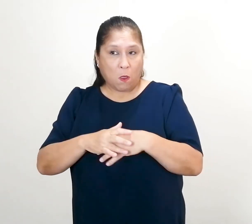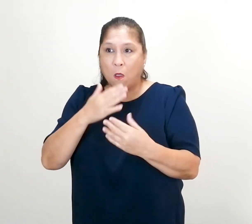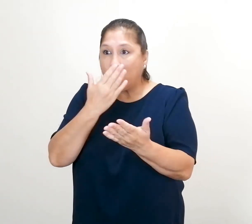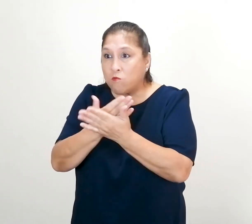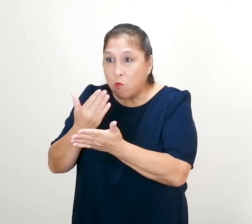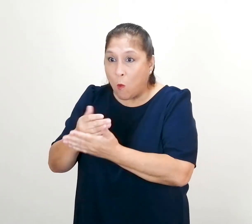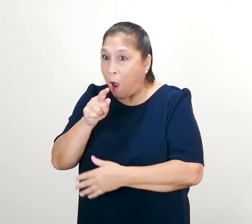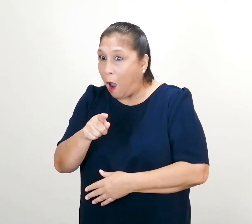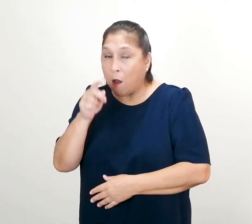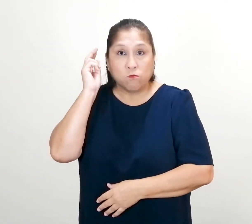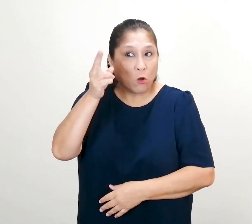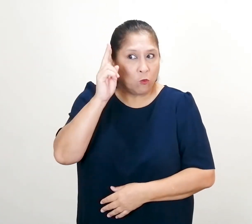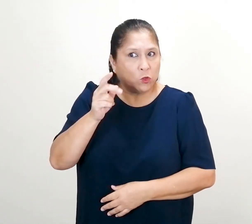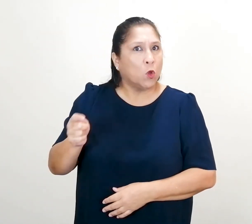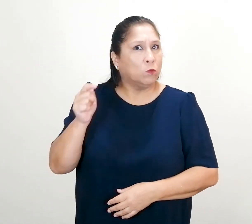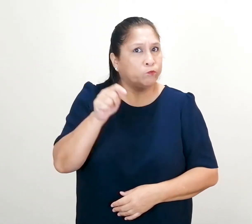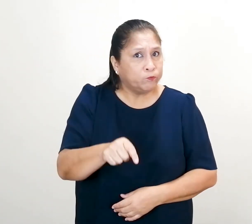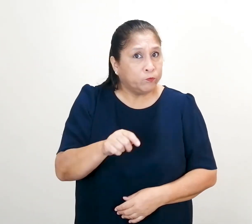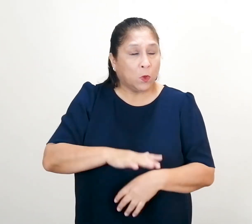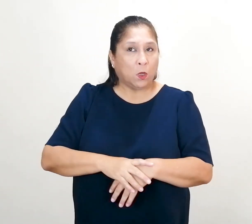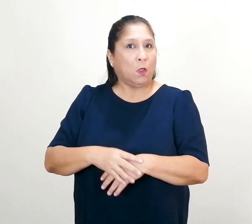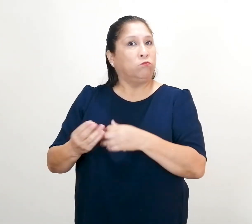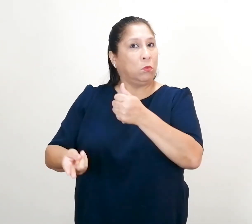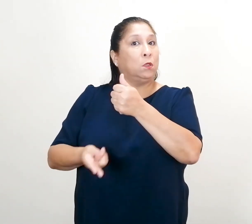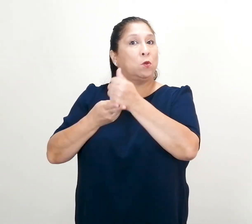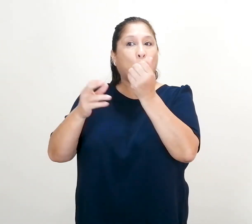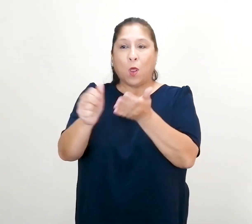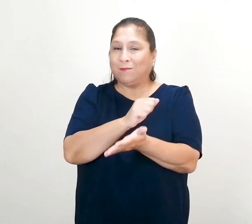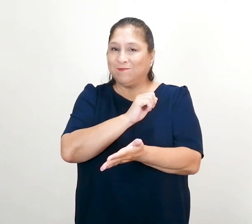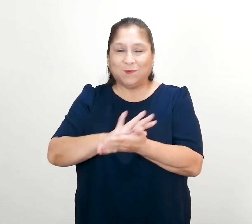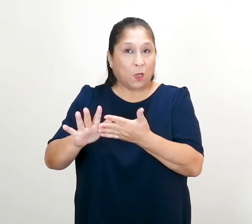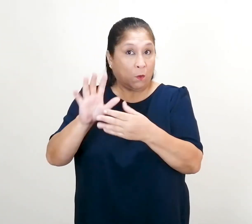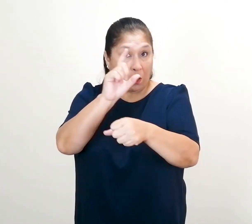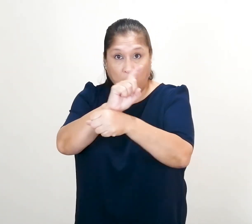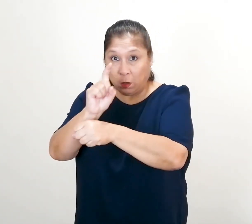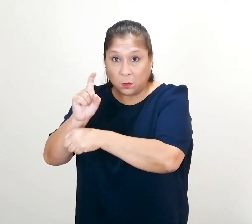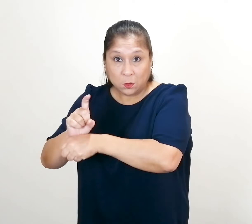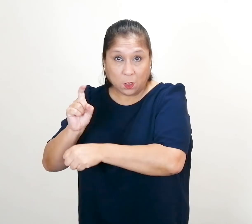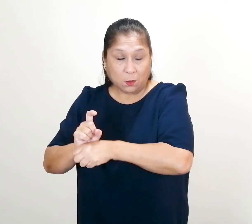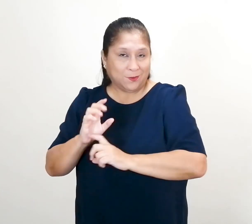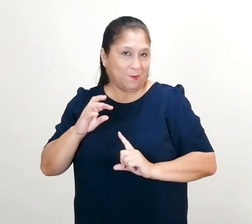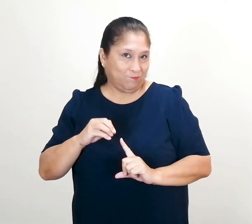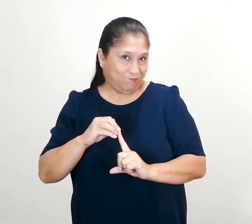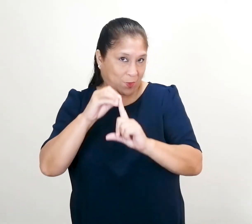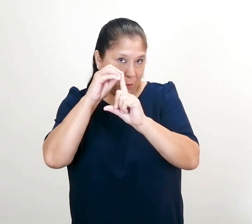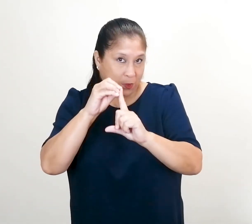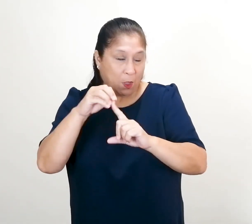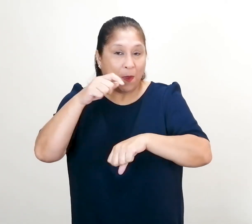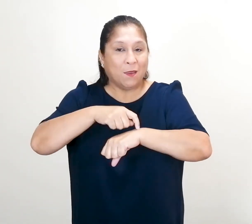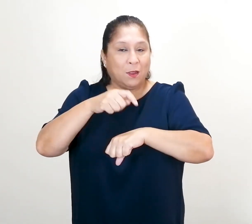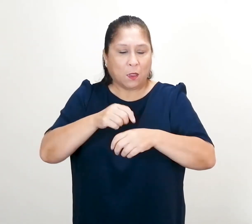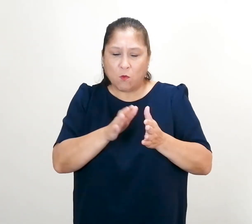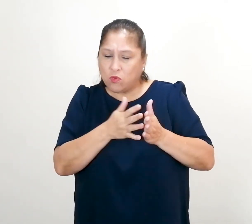presencia de maestros y garantizar la gratuidad de la enseñanza, particularmente durante el proceso de matrícula.